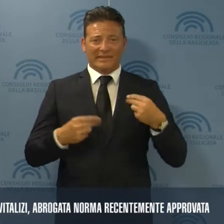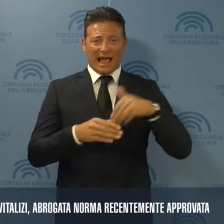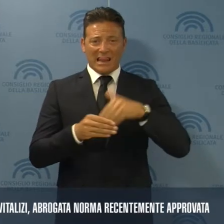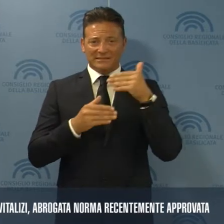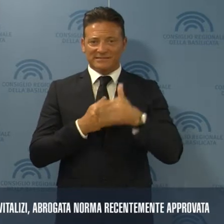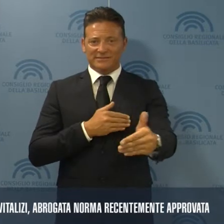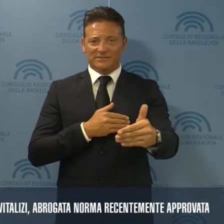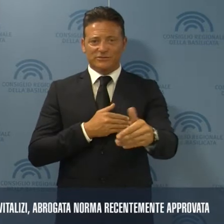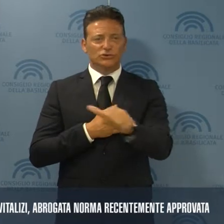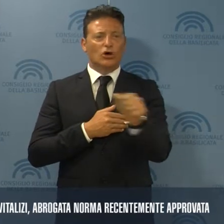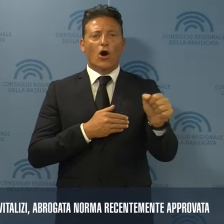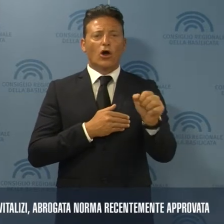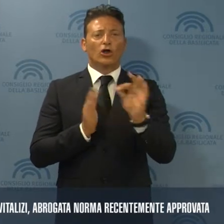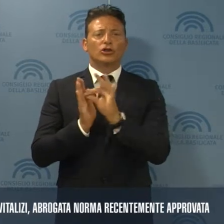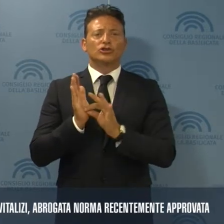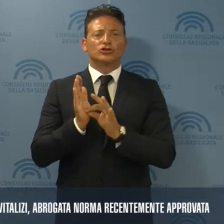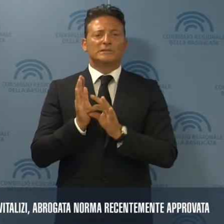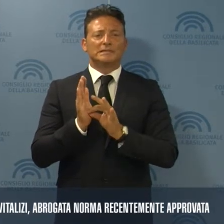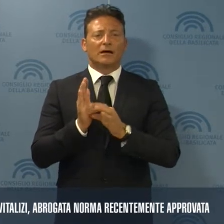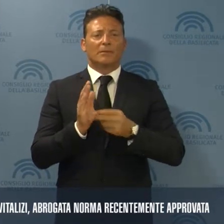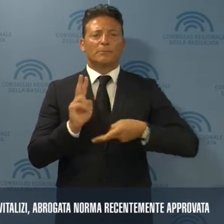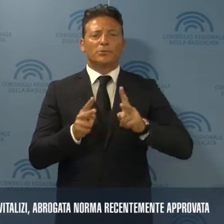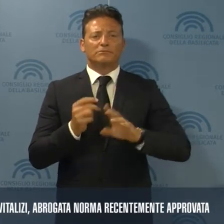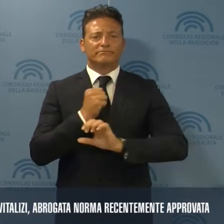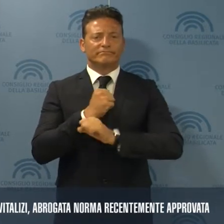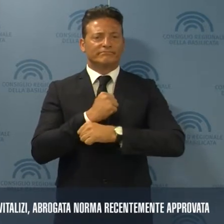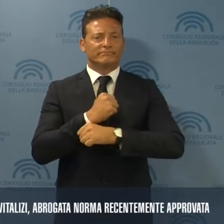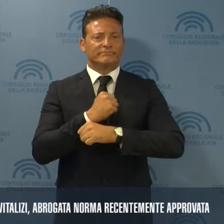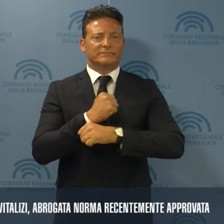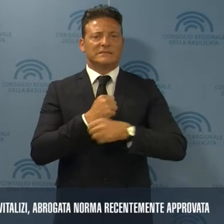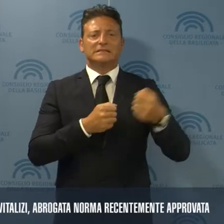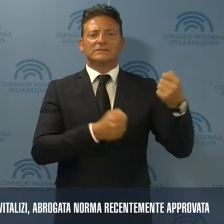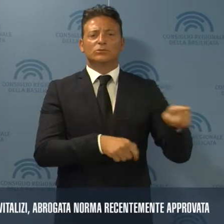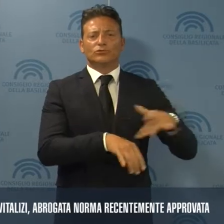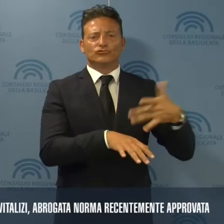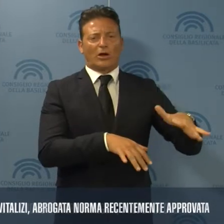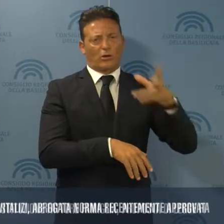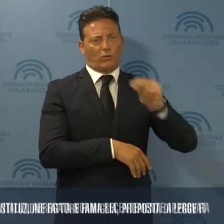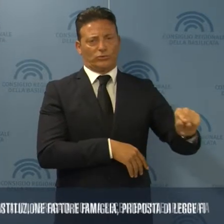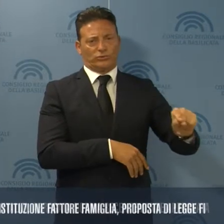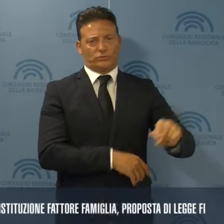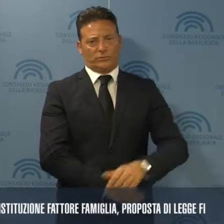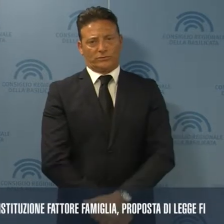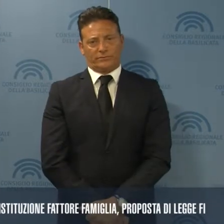era stato solo disciplinato in maniera più stringente un istituto già previsto.